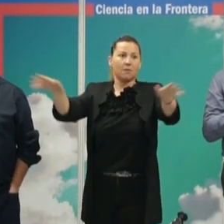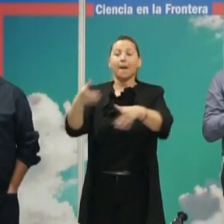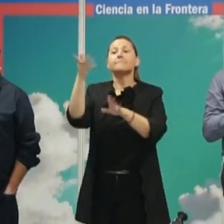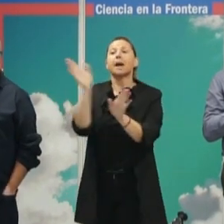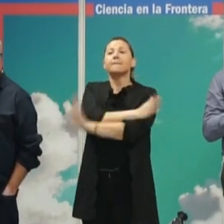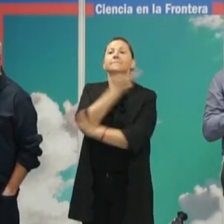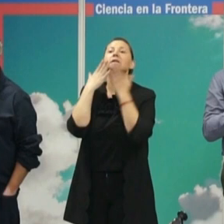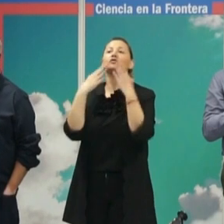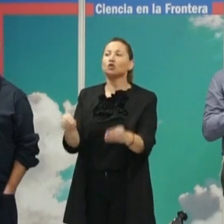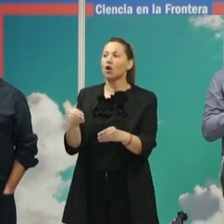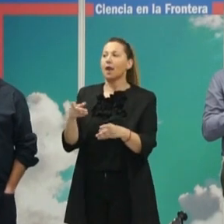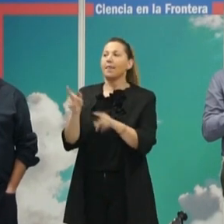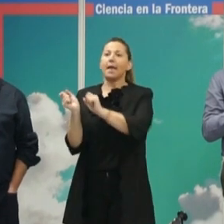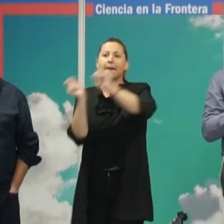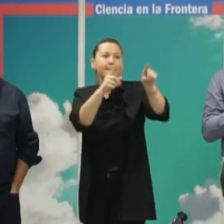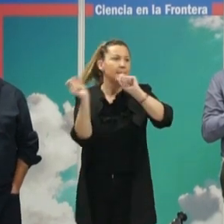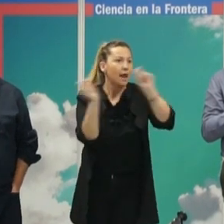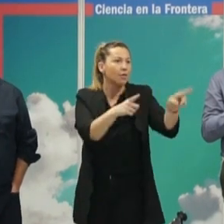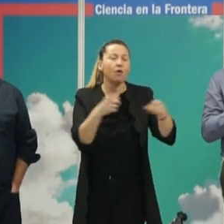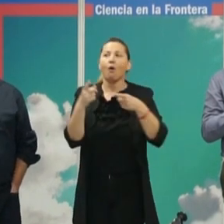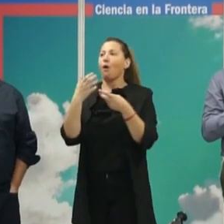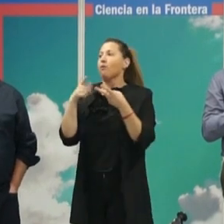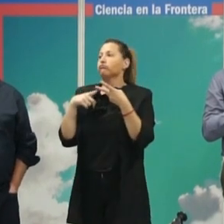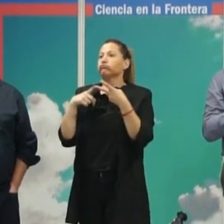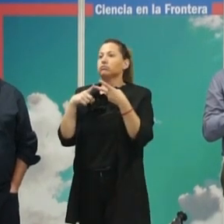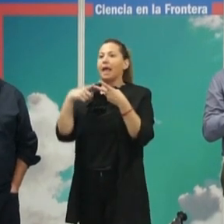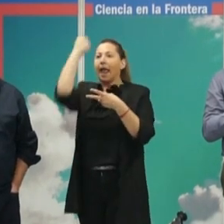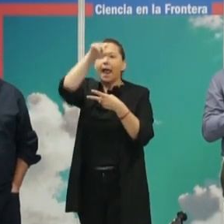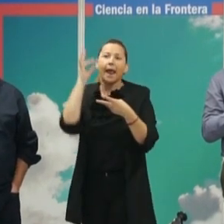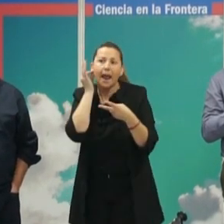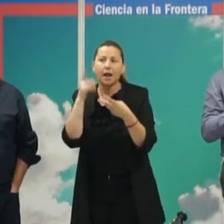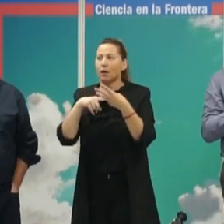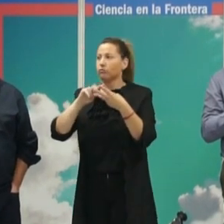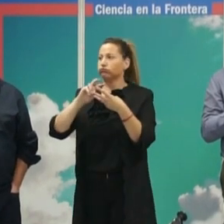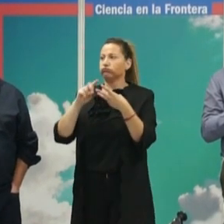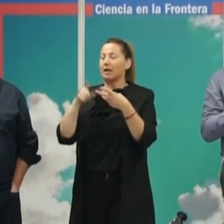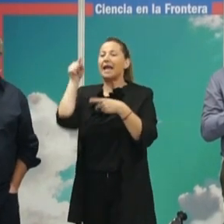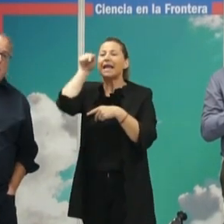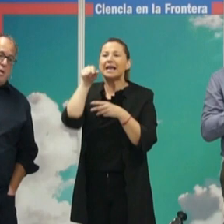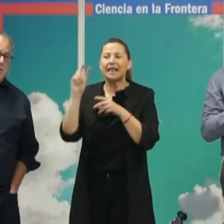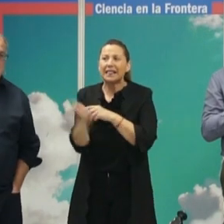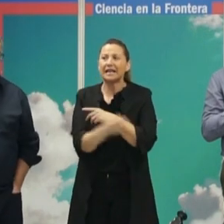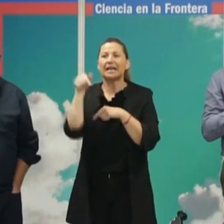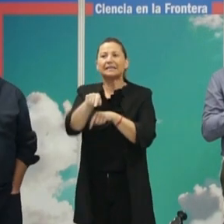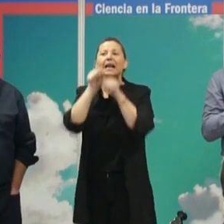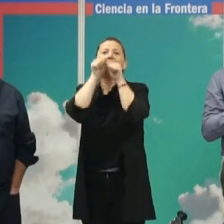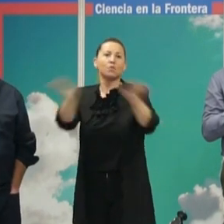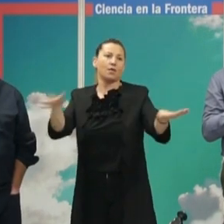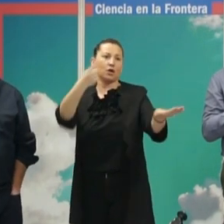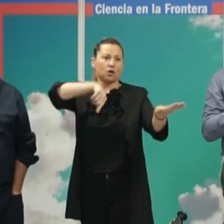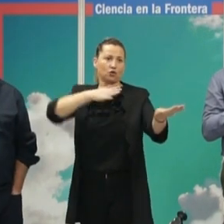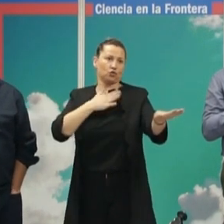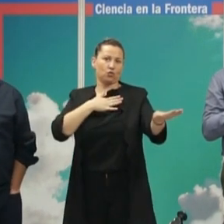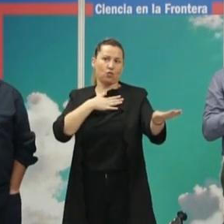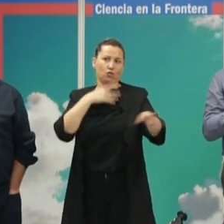de cosas del presente, para hablar de inmigración, para hablar de cuestiones de género. Ese es el tipo de investigación y divulgación que nosotros solemos